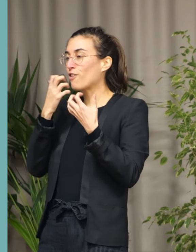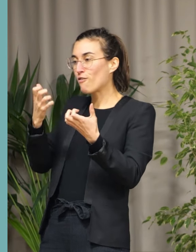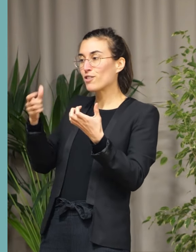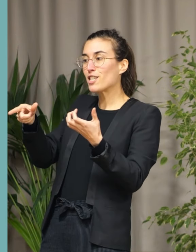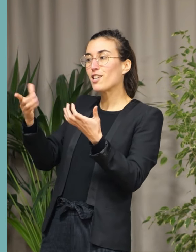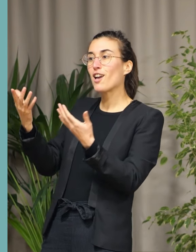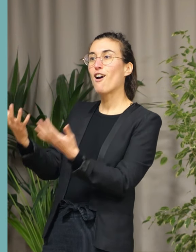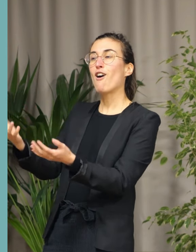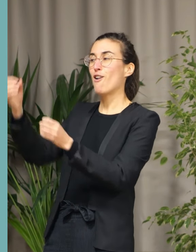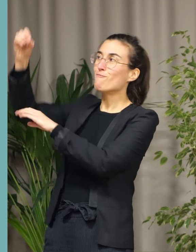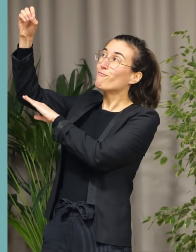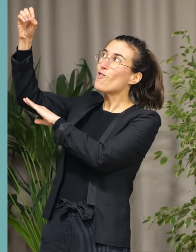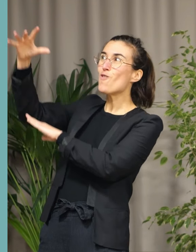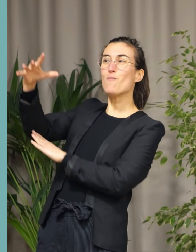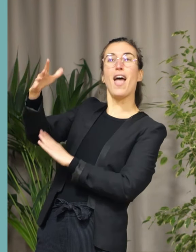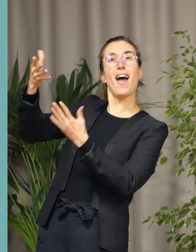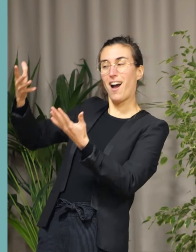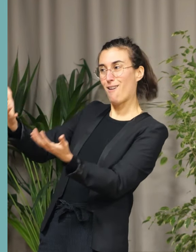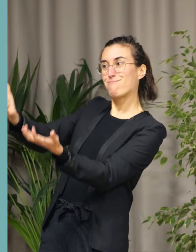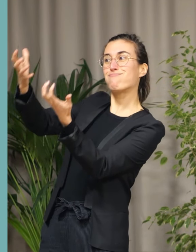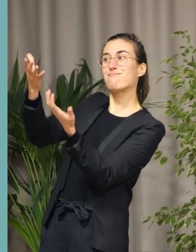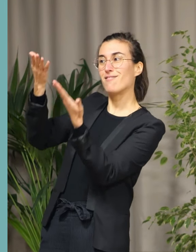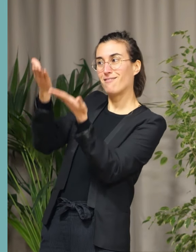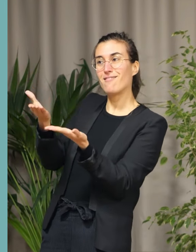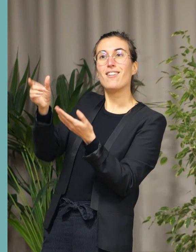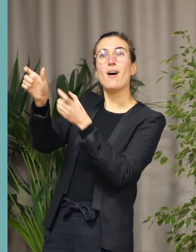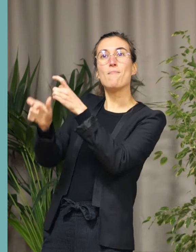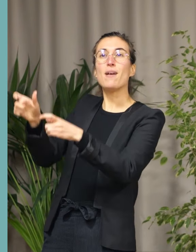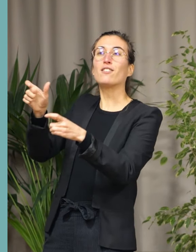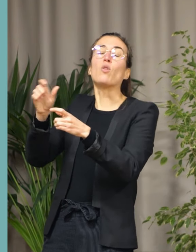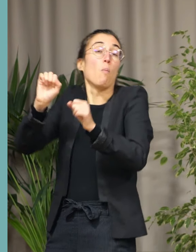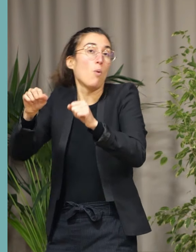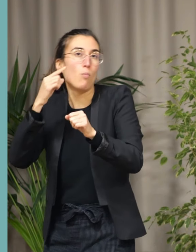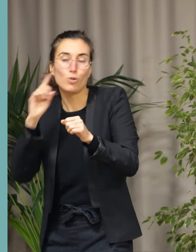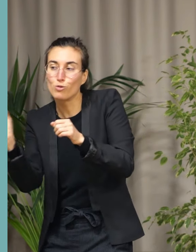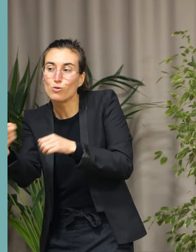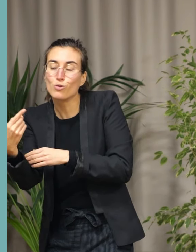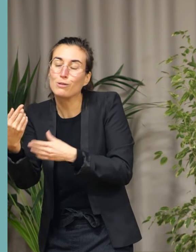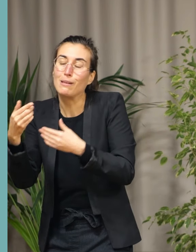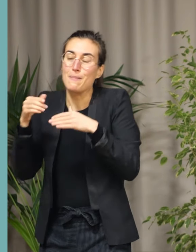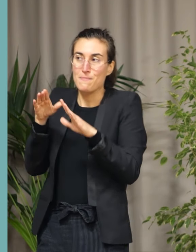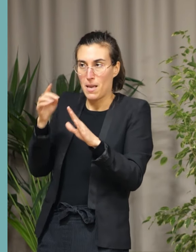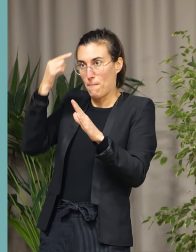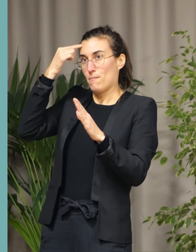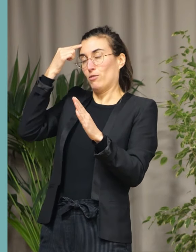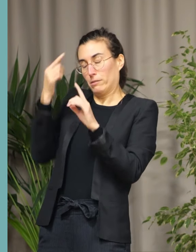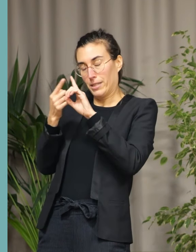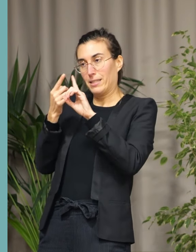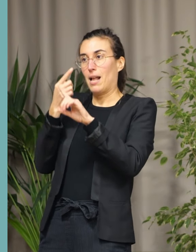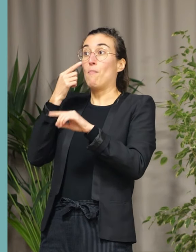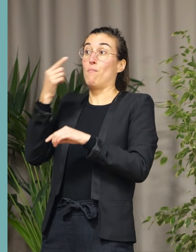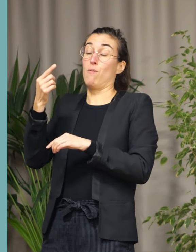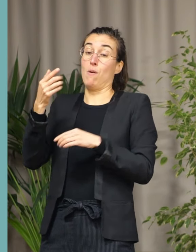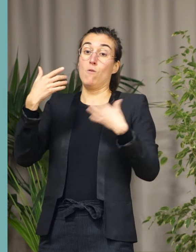je pourrais le faire pour tous les agents, mais j'aurais une pensée toute particulière pour ceux qui ramassent des